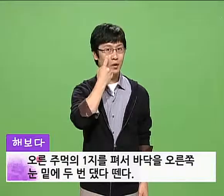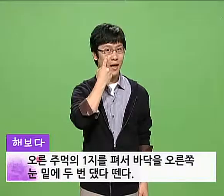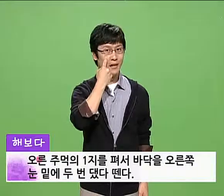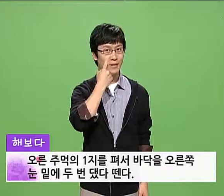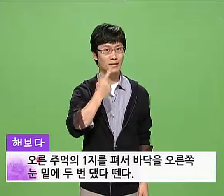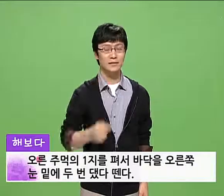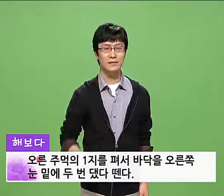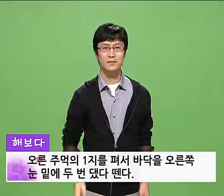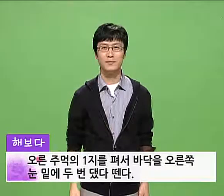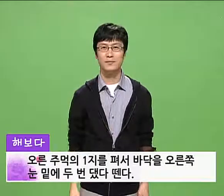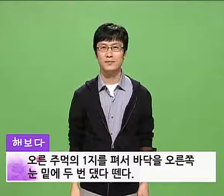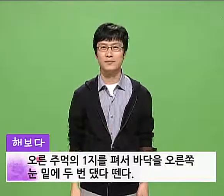댔다가 뗍니다.